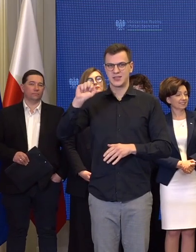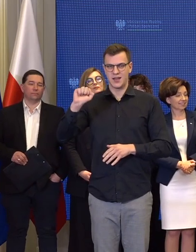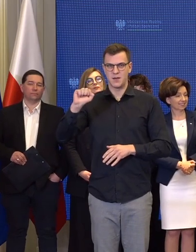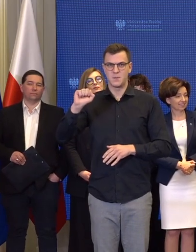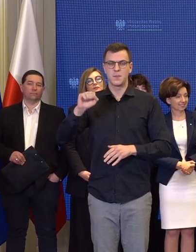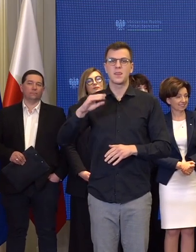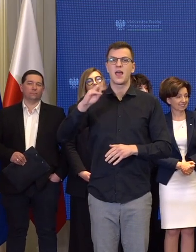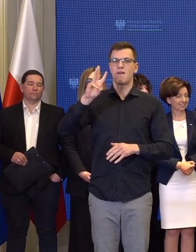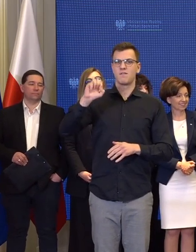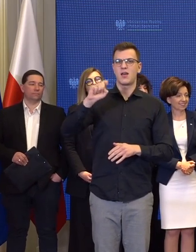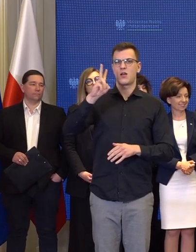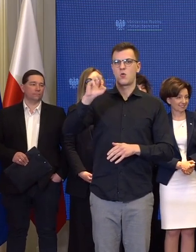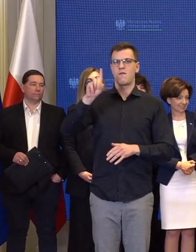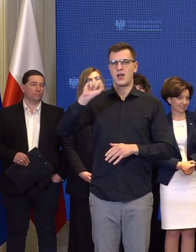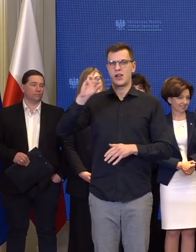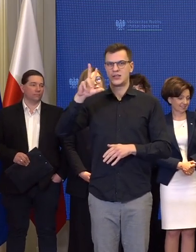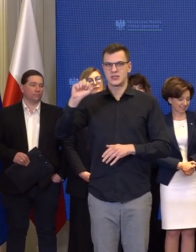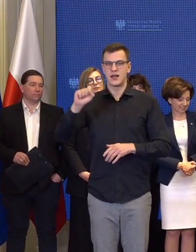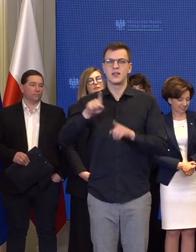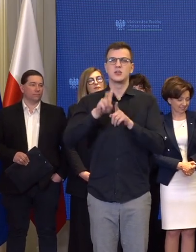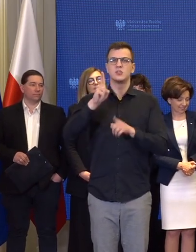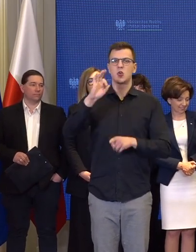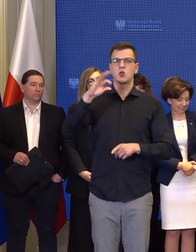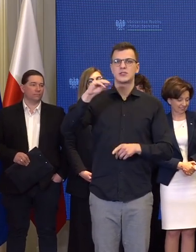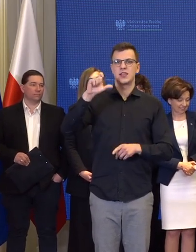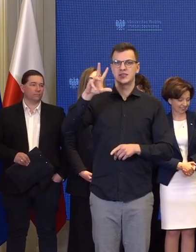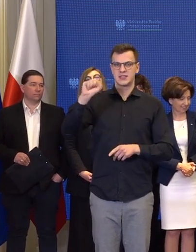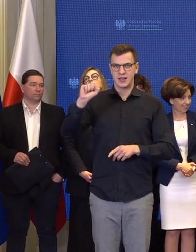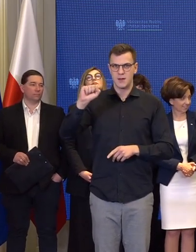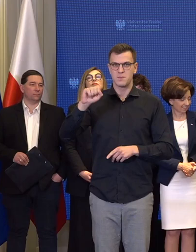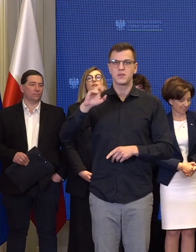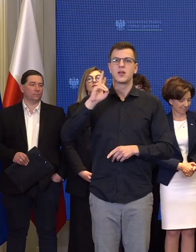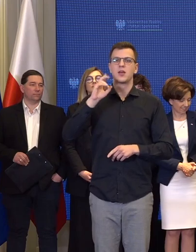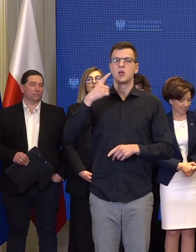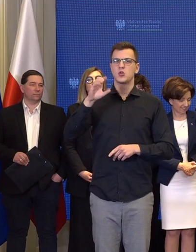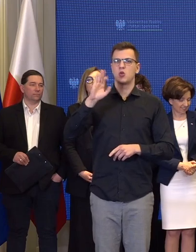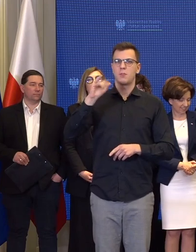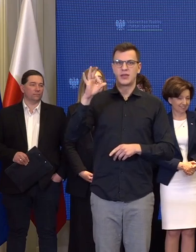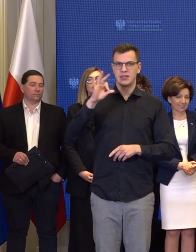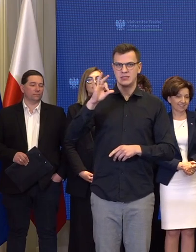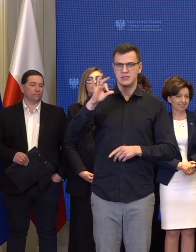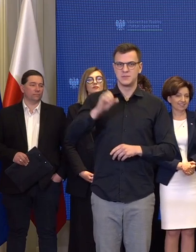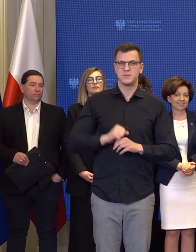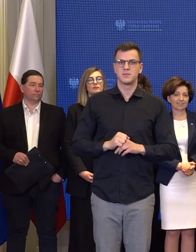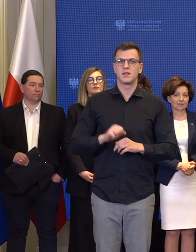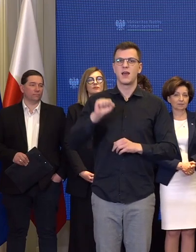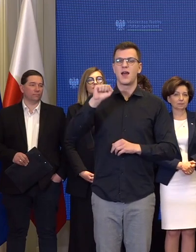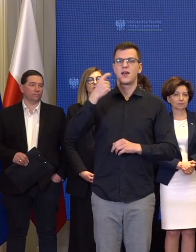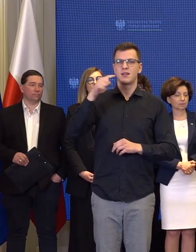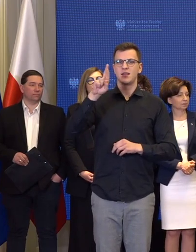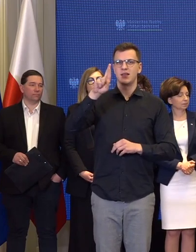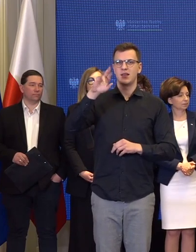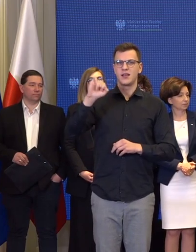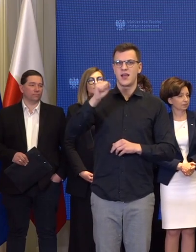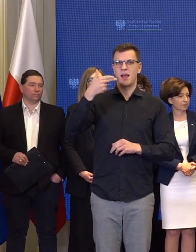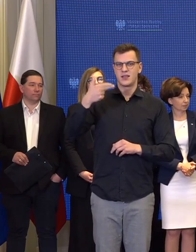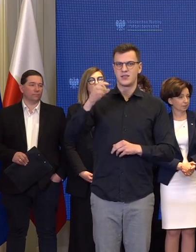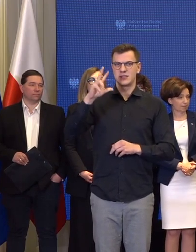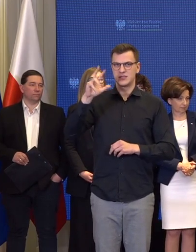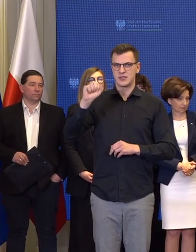Pani Ewy Kowalskiej, Pani Katarzyny Koseckiej, Pana Krzysztofa Dobiesa, Pani Joanny Drejańskiej,